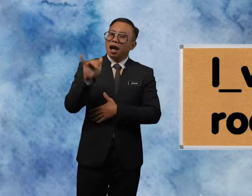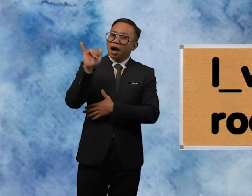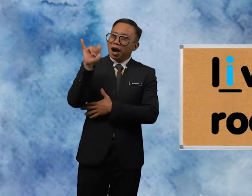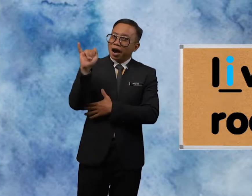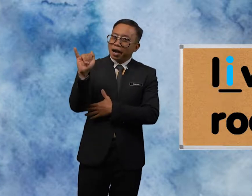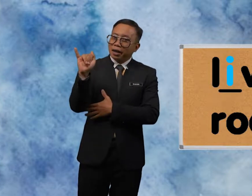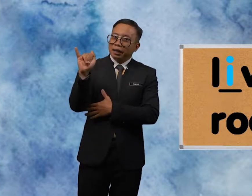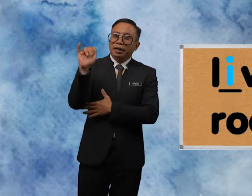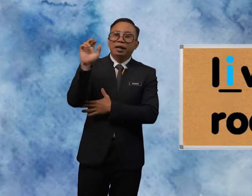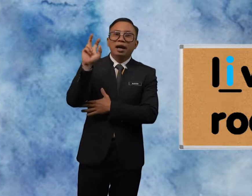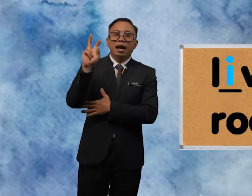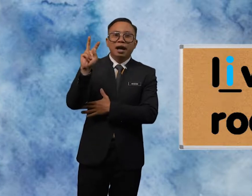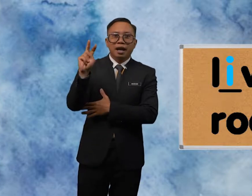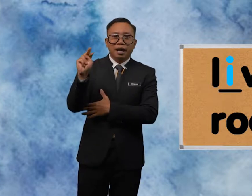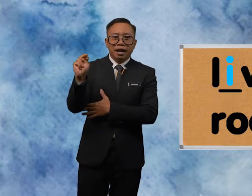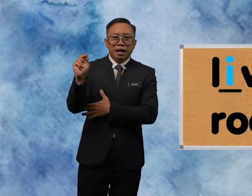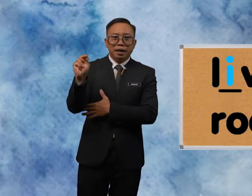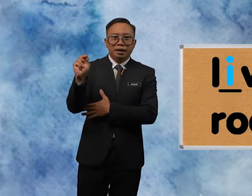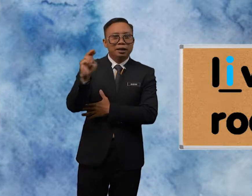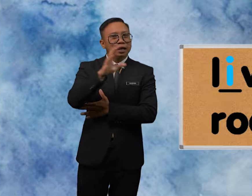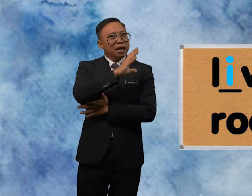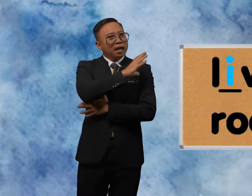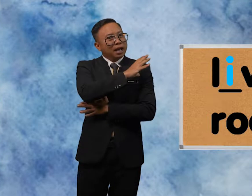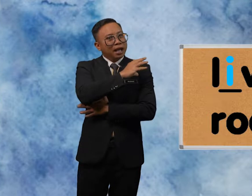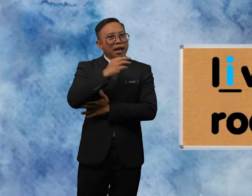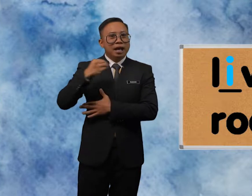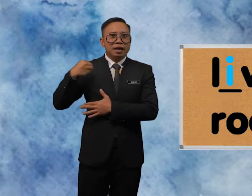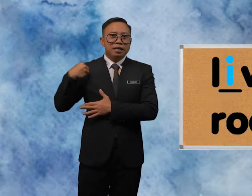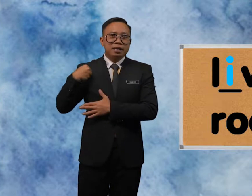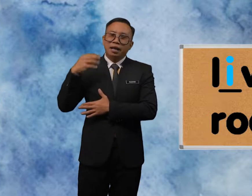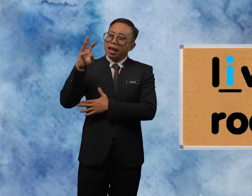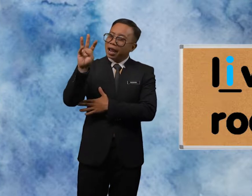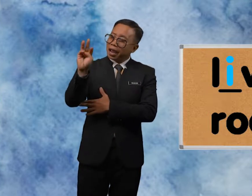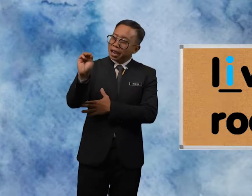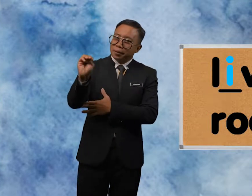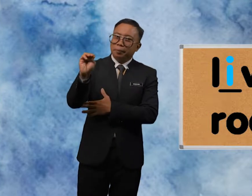I-N-N-M